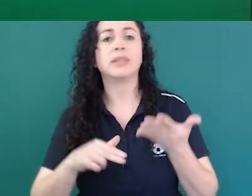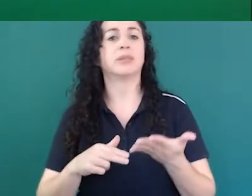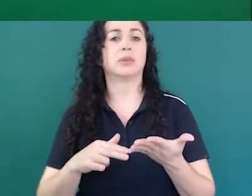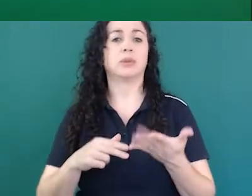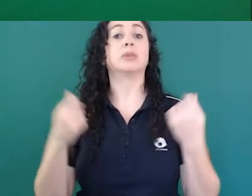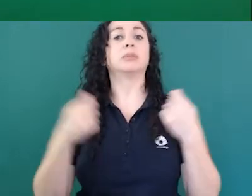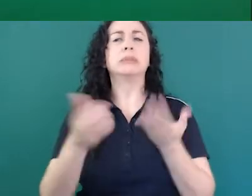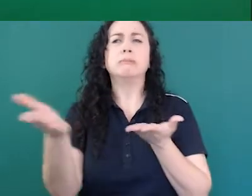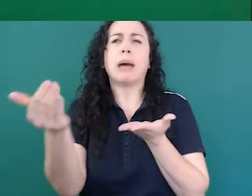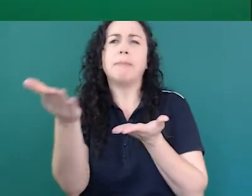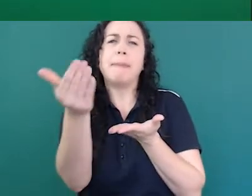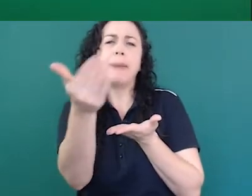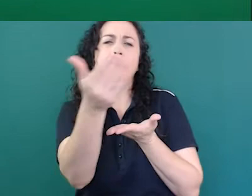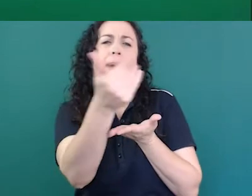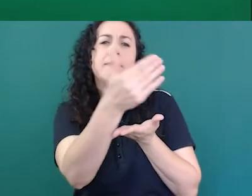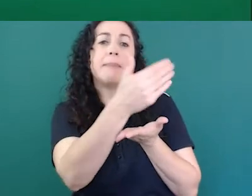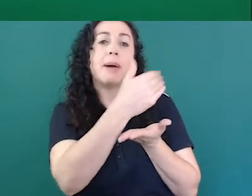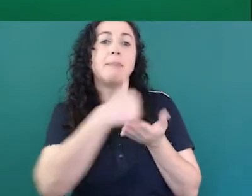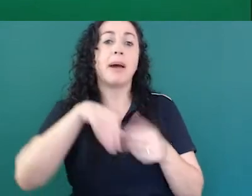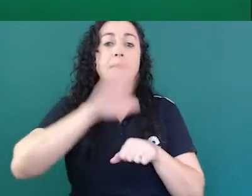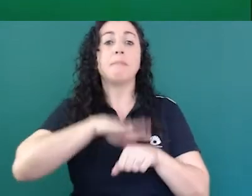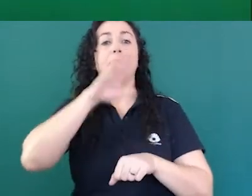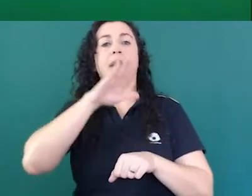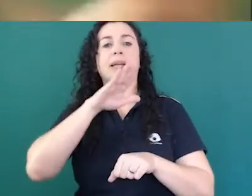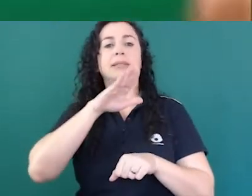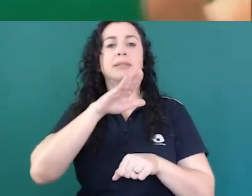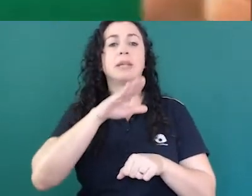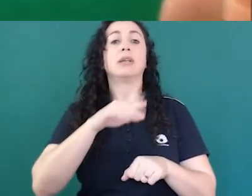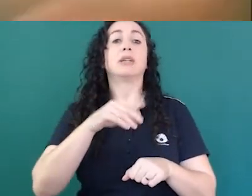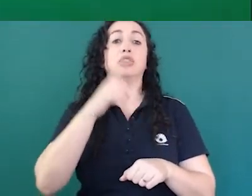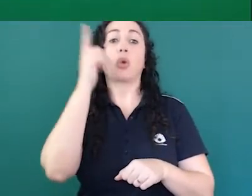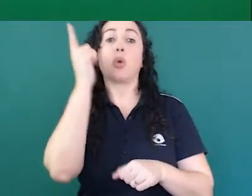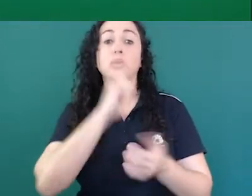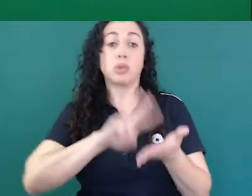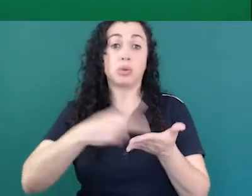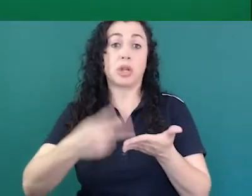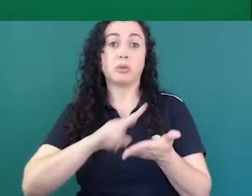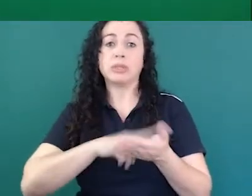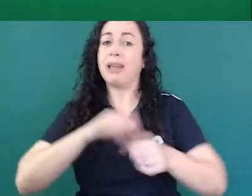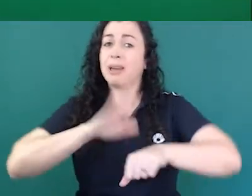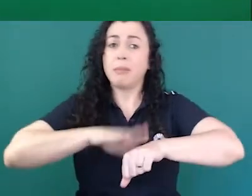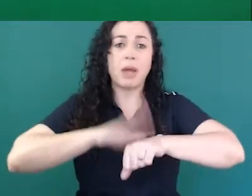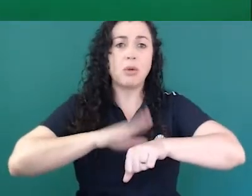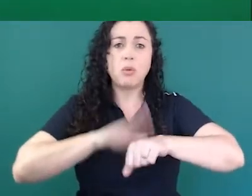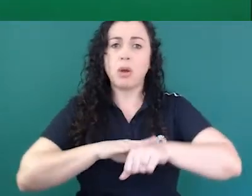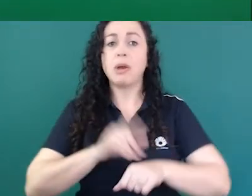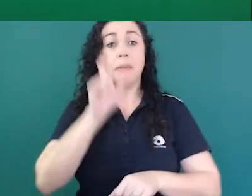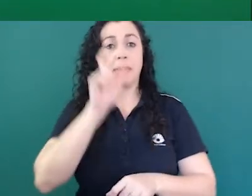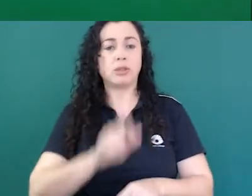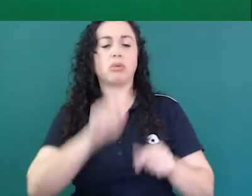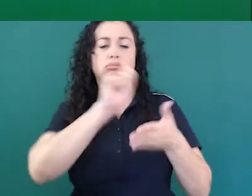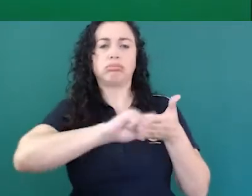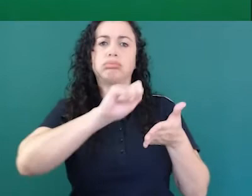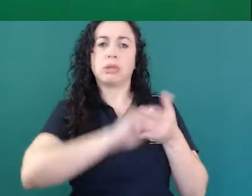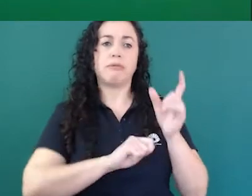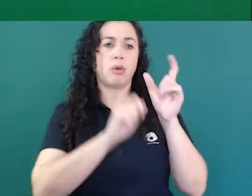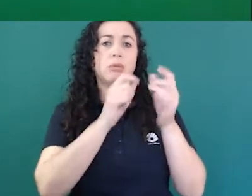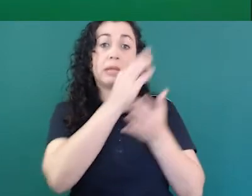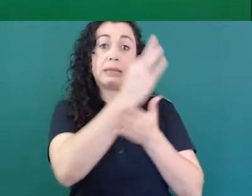consegue traduzir traduzir na mão mesmo como alguém escreveu ela ao texto vai ter que ser traduzido para nós é interessante porque aí a gente faz todo um